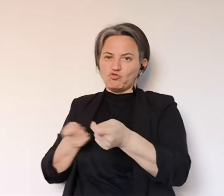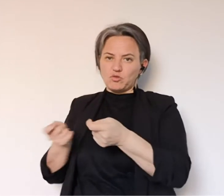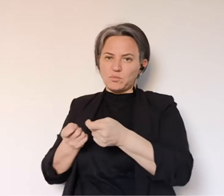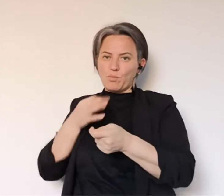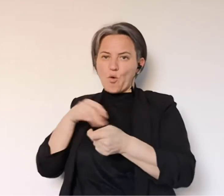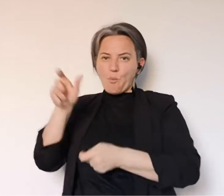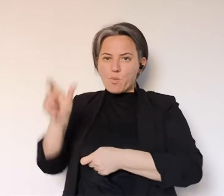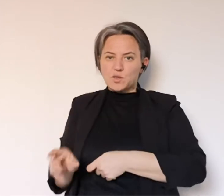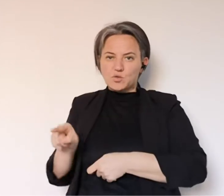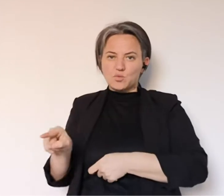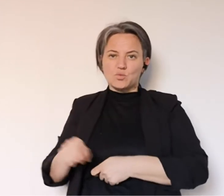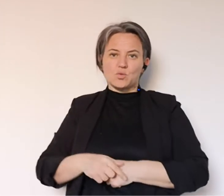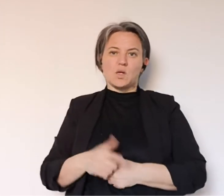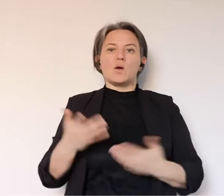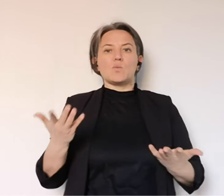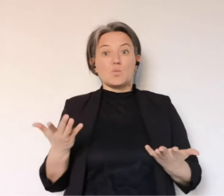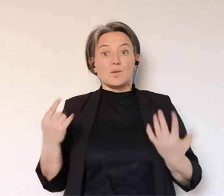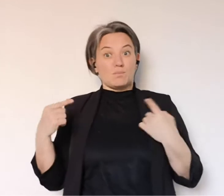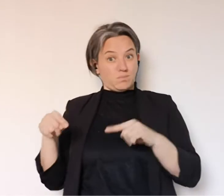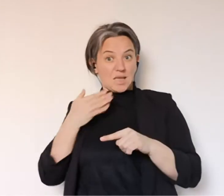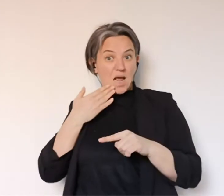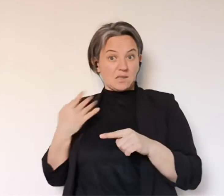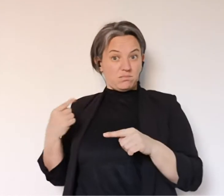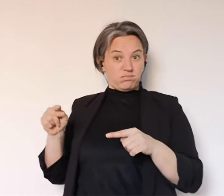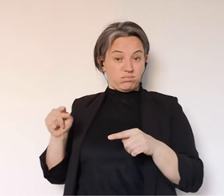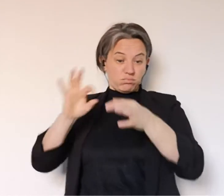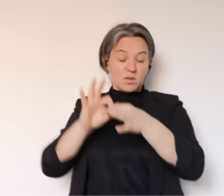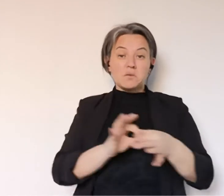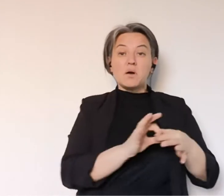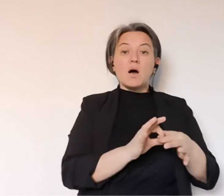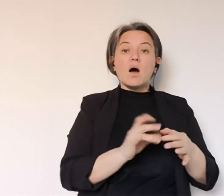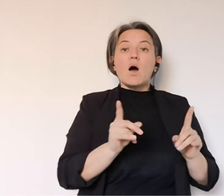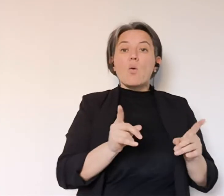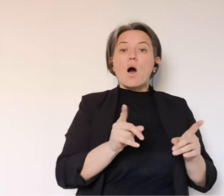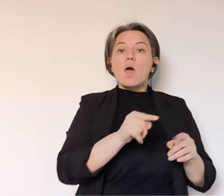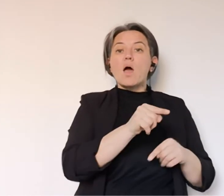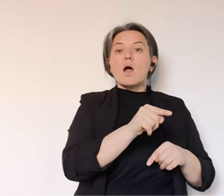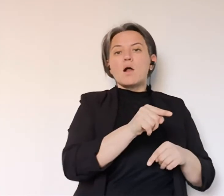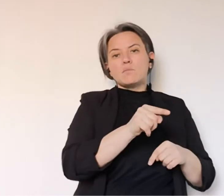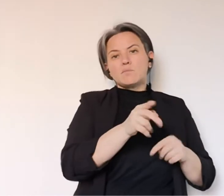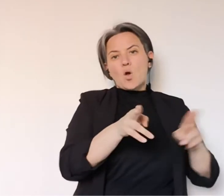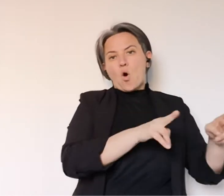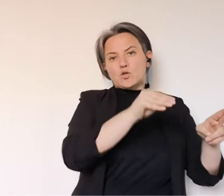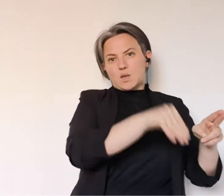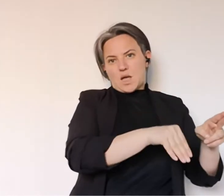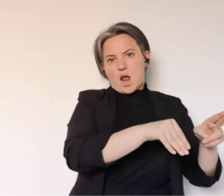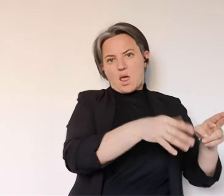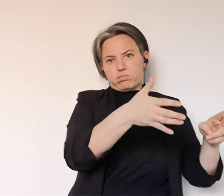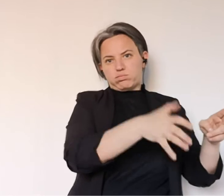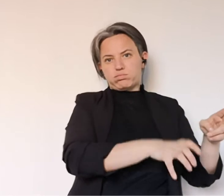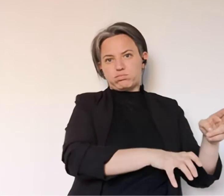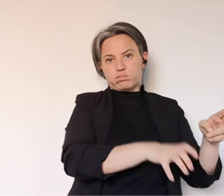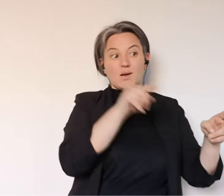ovviamente se da una parte rende assolutamente più semplice il preservare le strutture sanitarie nel